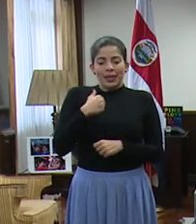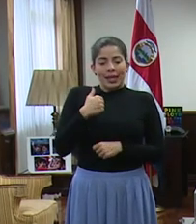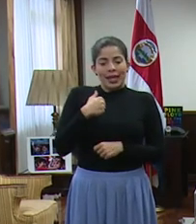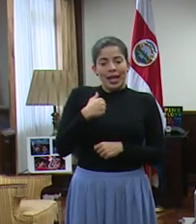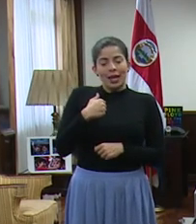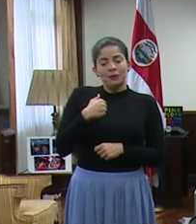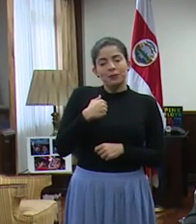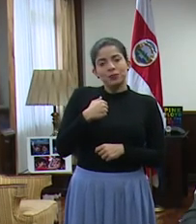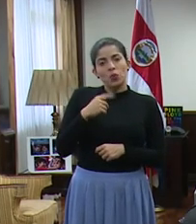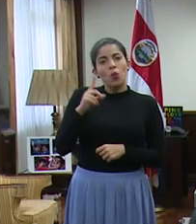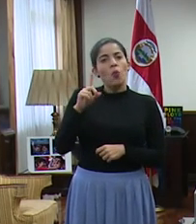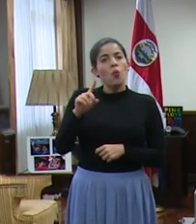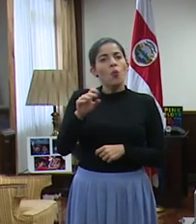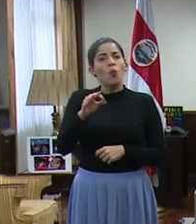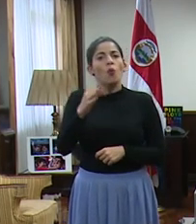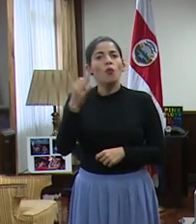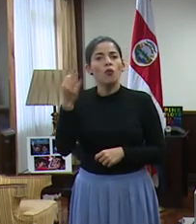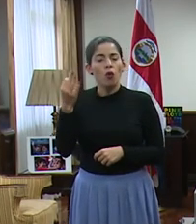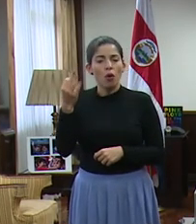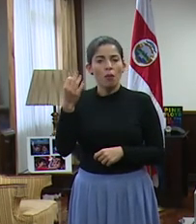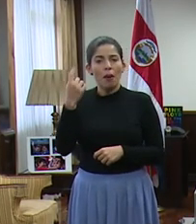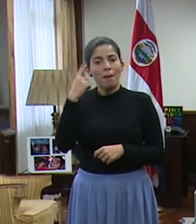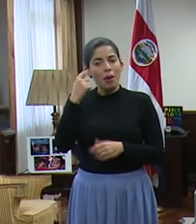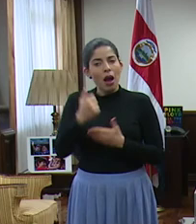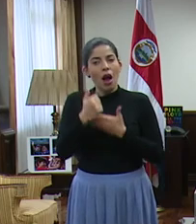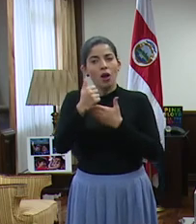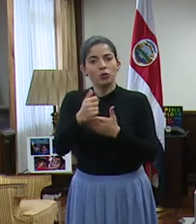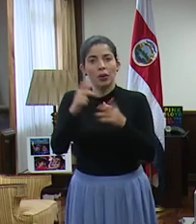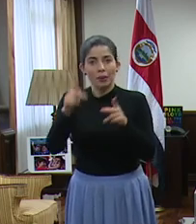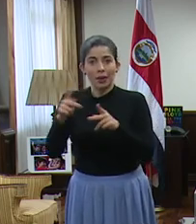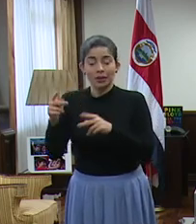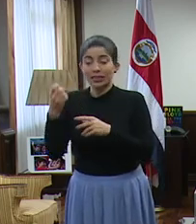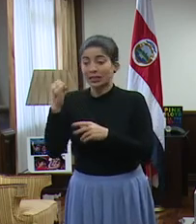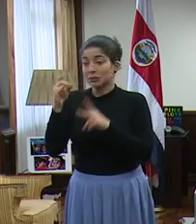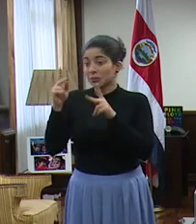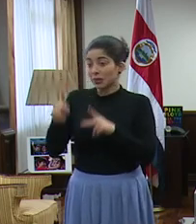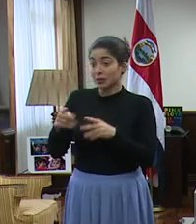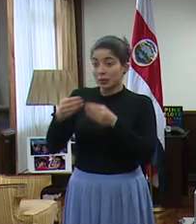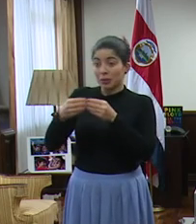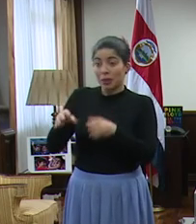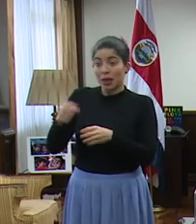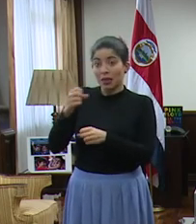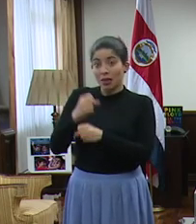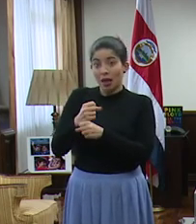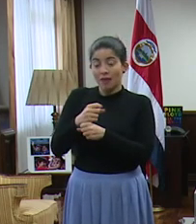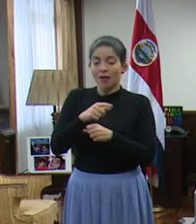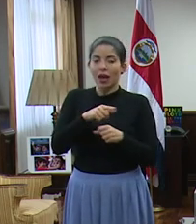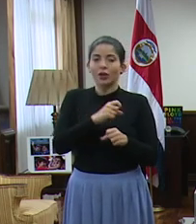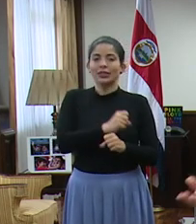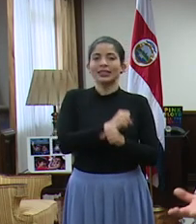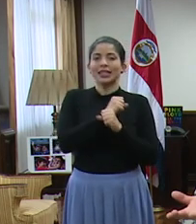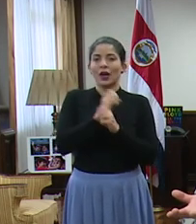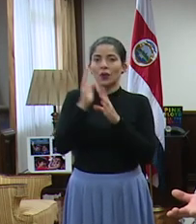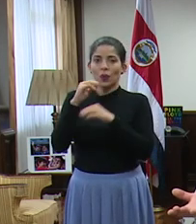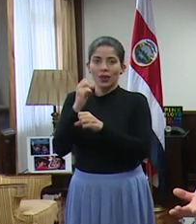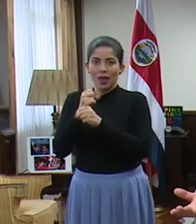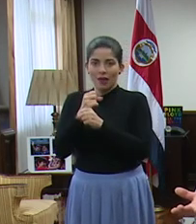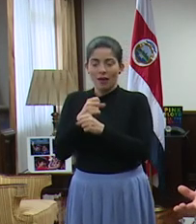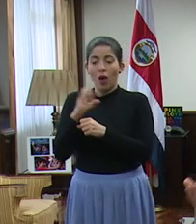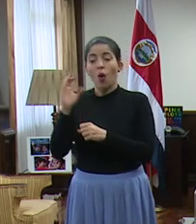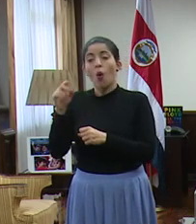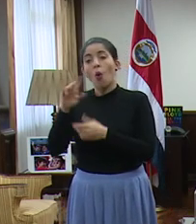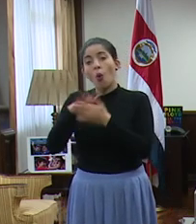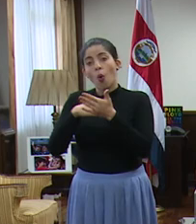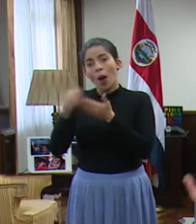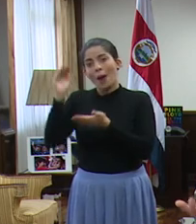forma para apoyar a las personas, tanto que queden desempleadas con un seguro de desempleo eventualmente, o que se les baje